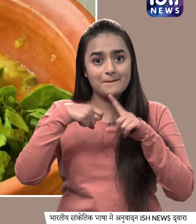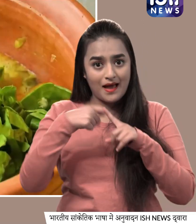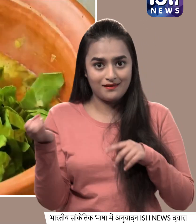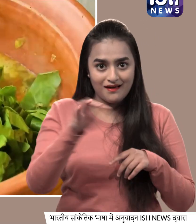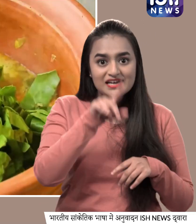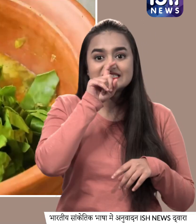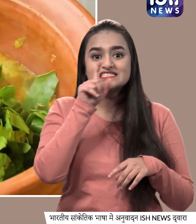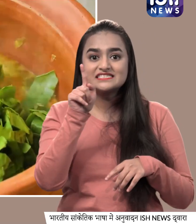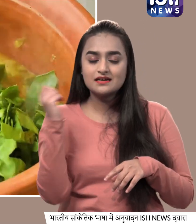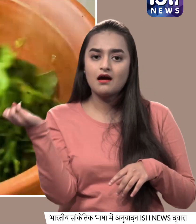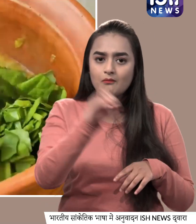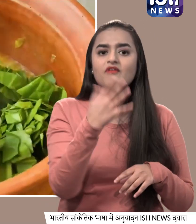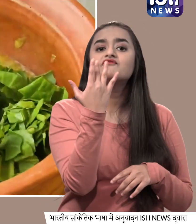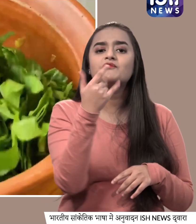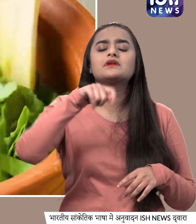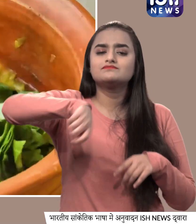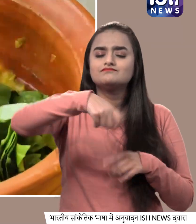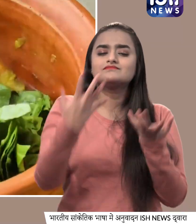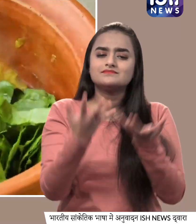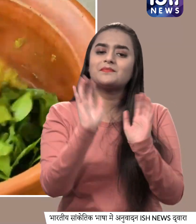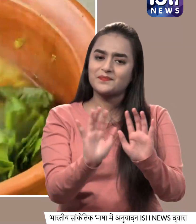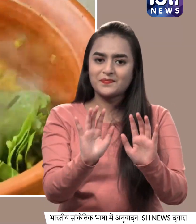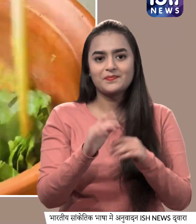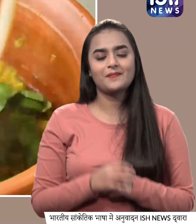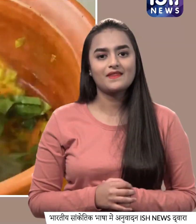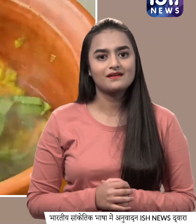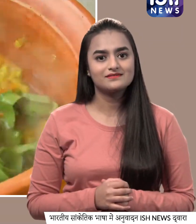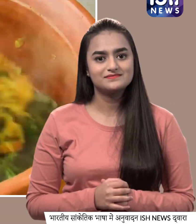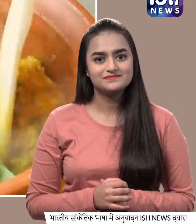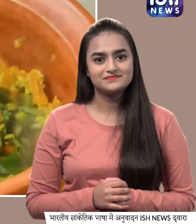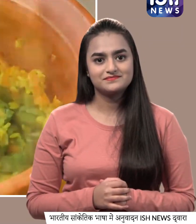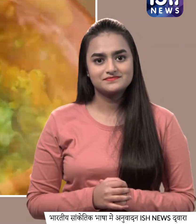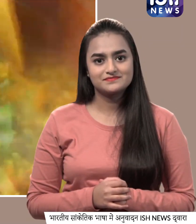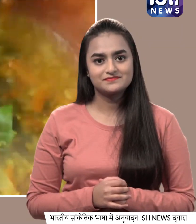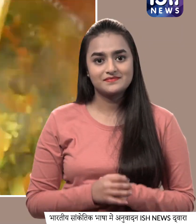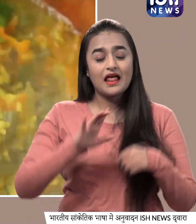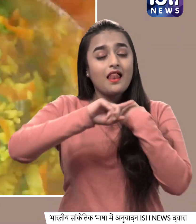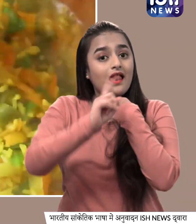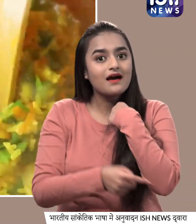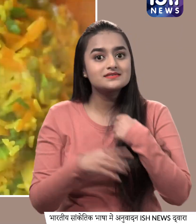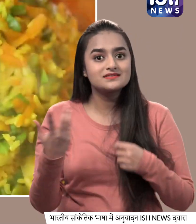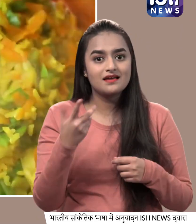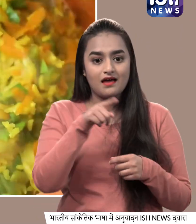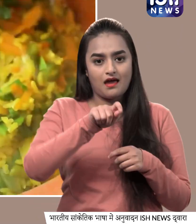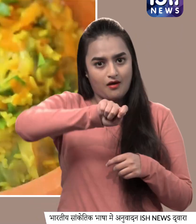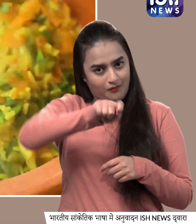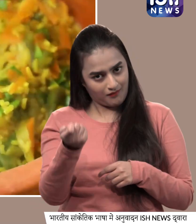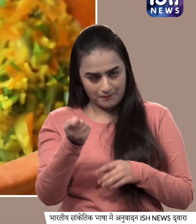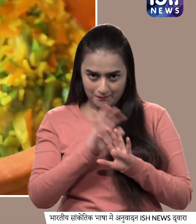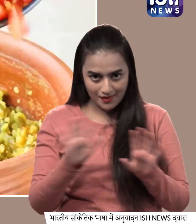डाले और 5 मिनट और पकने दे, आखिर में चूले को बंद कर दे और